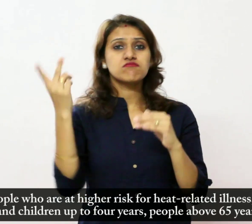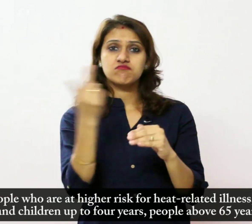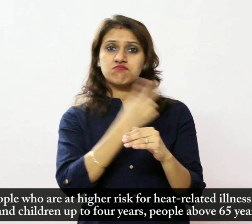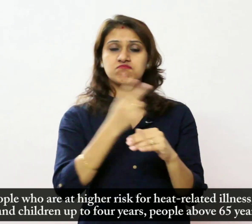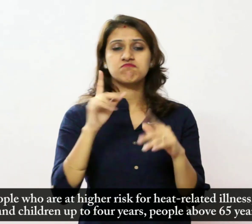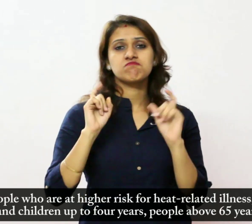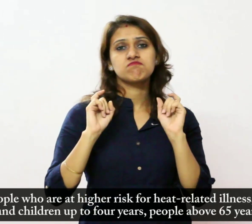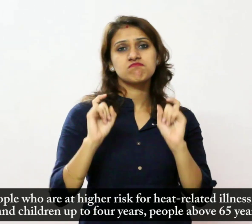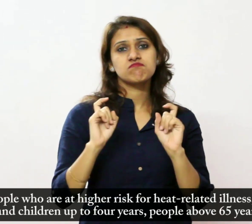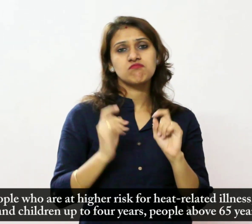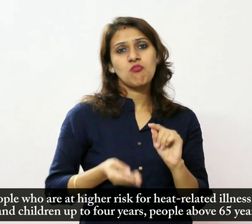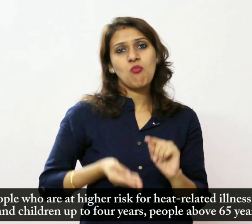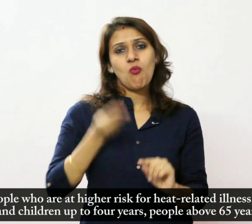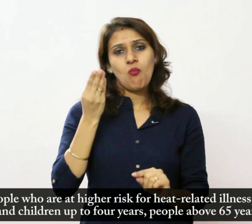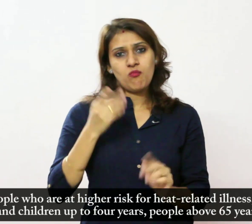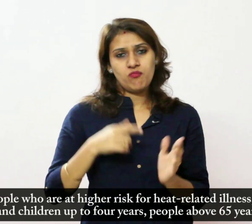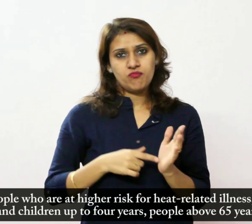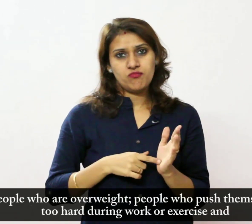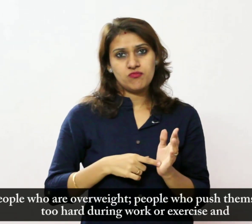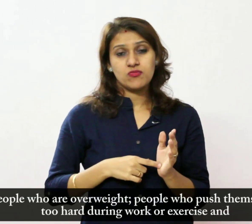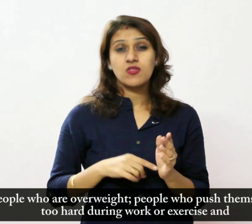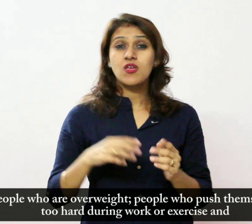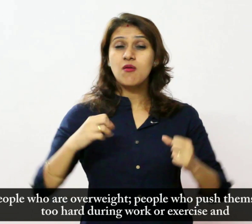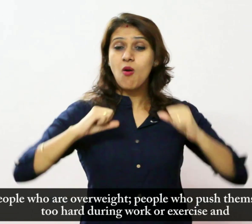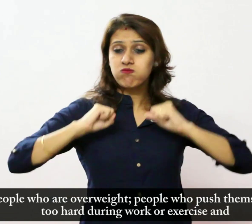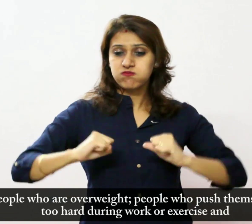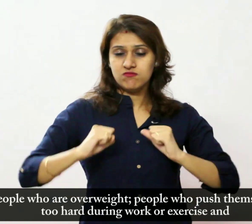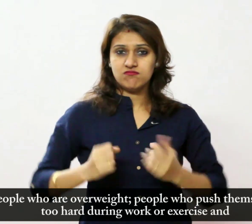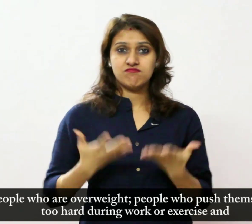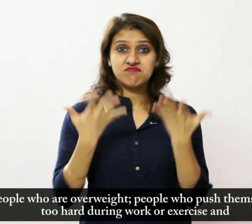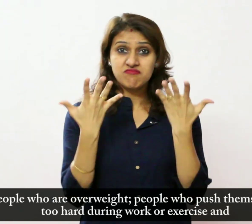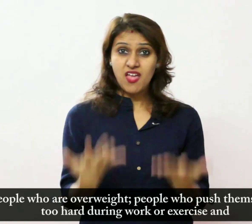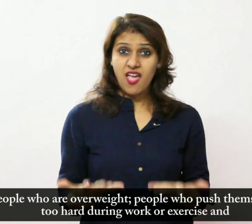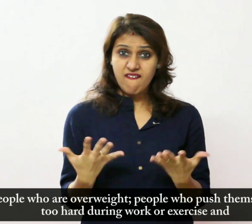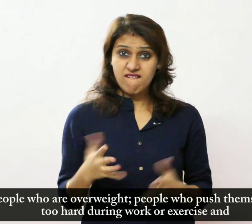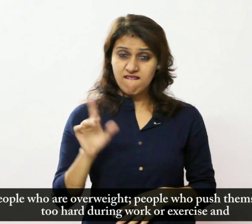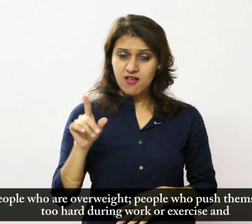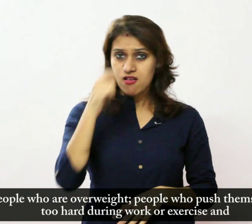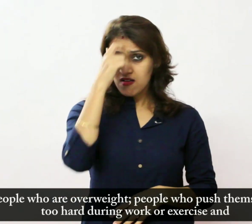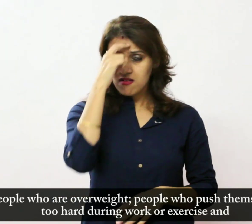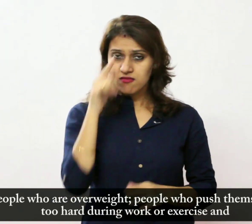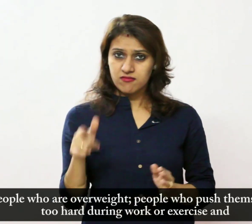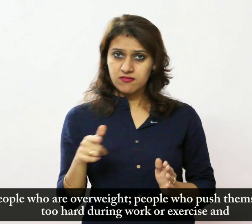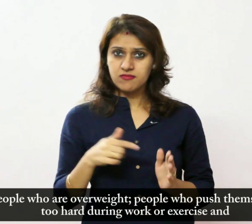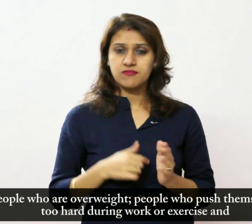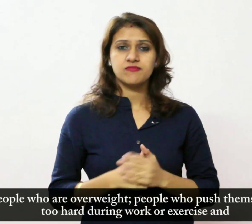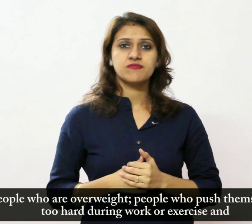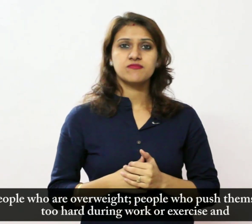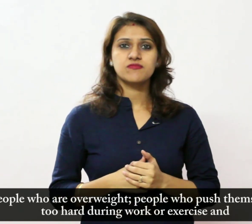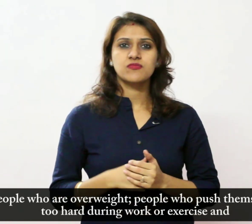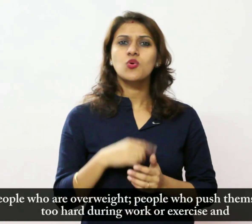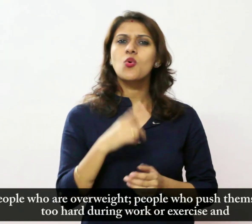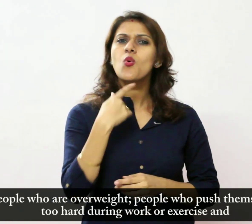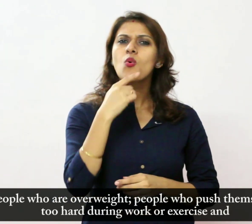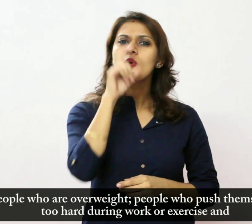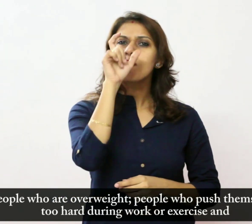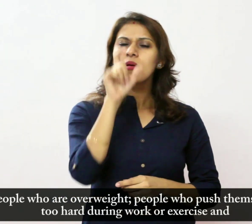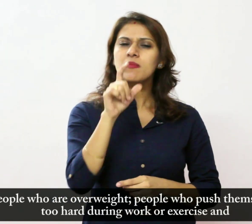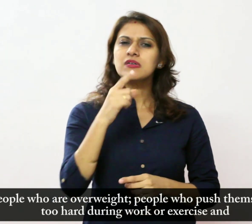जो लोग अधिक वजन वाले हैं वे लोग जिन्होंने काम या एक्सरसाइज के